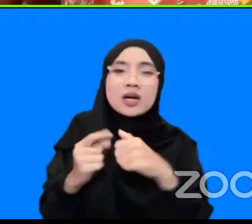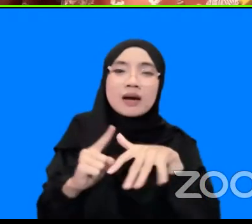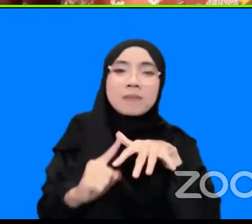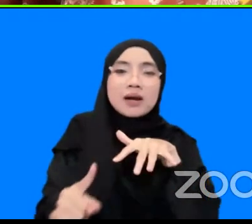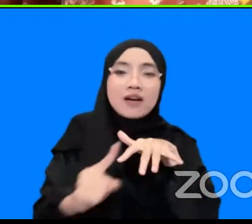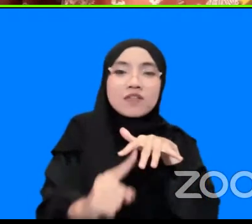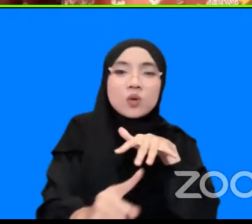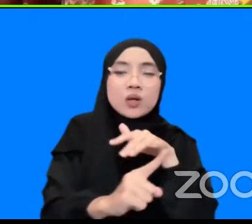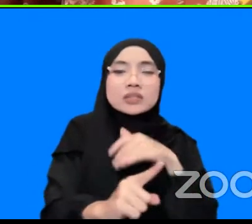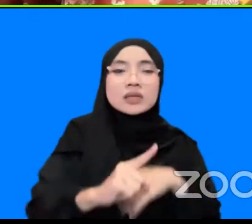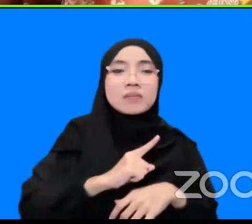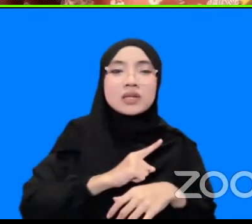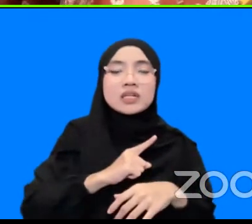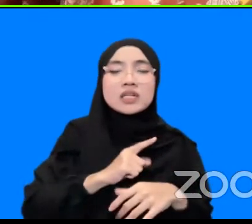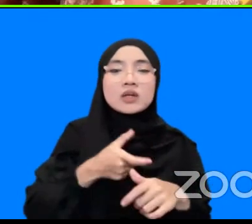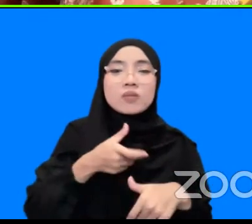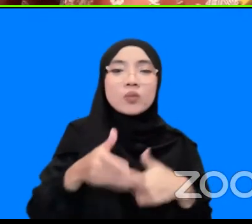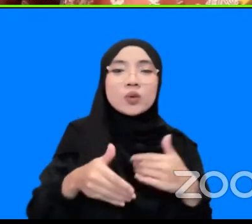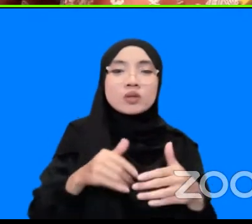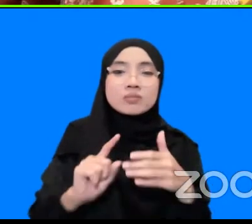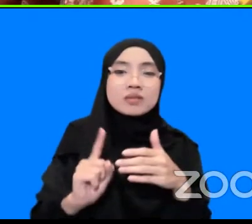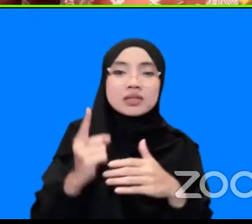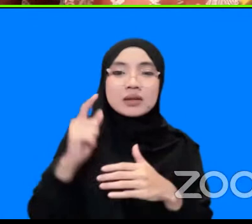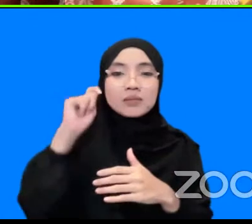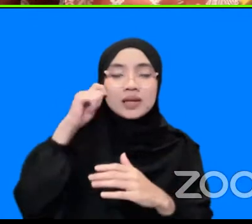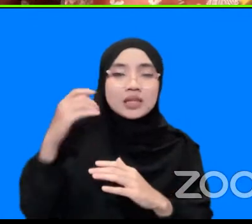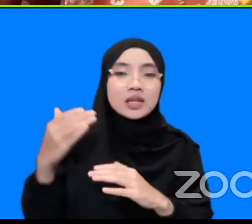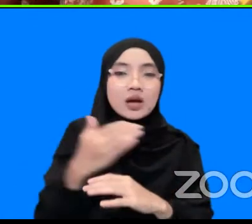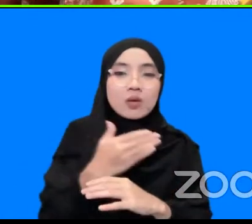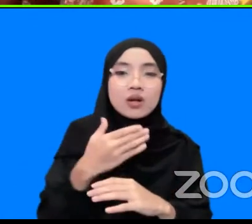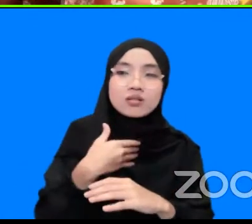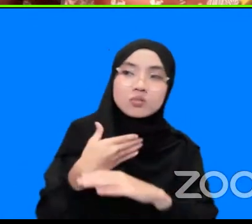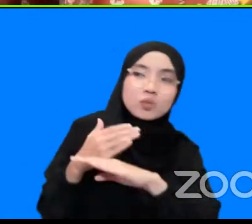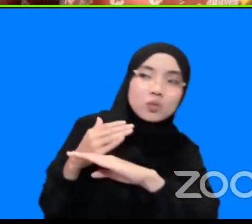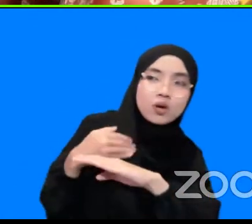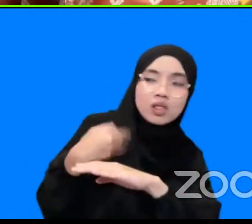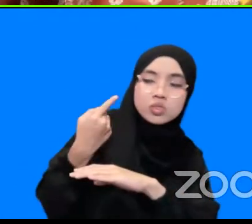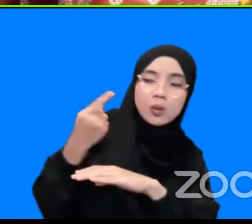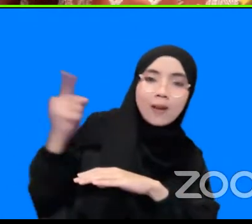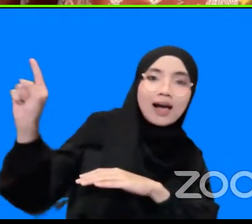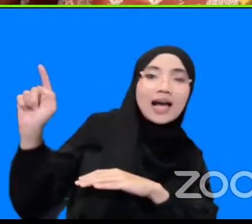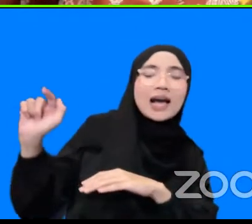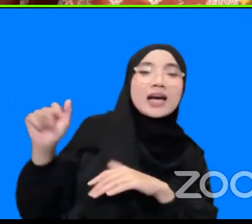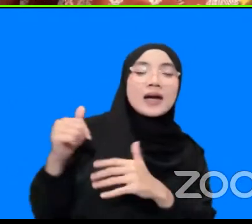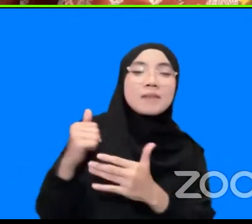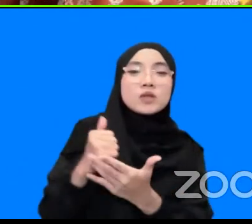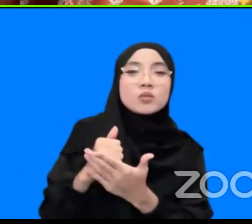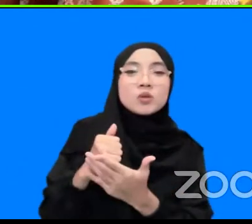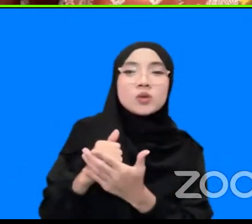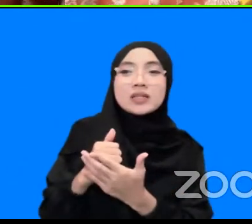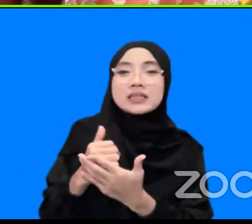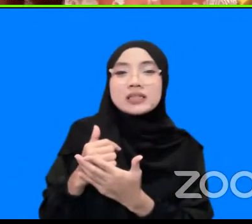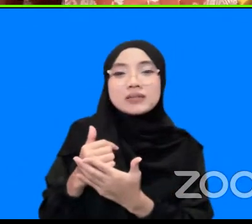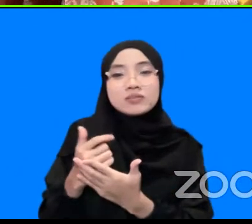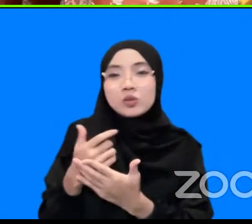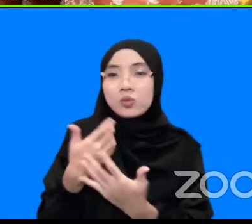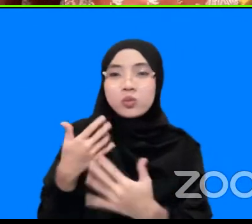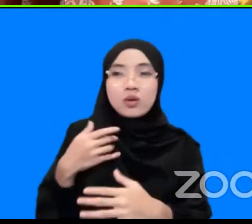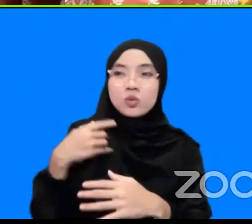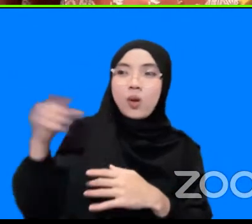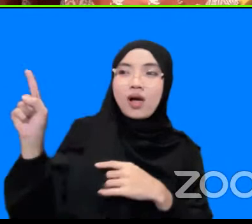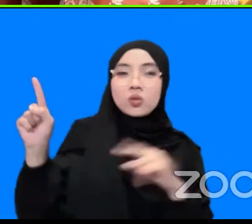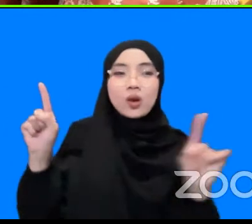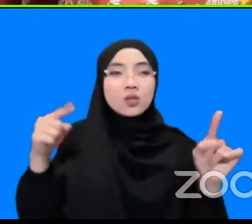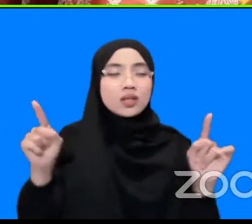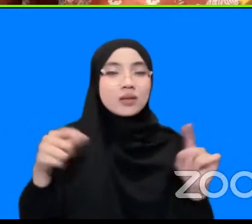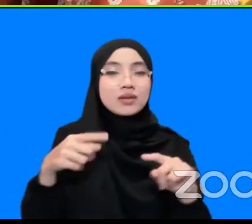mandiri ini sebagai rantai pertama peringatan ini mendapat penolakan penolakan yang cukup dasyat tapi